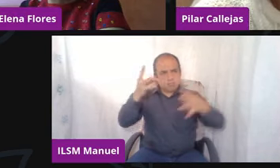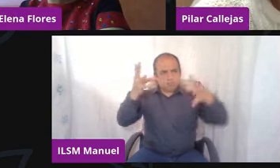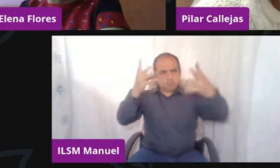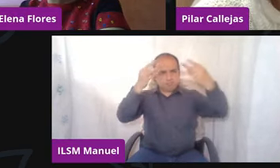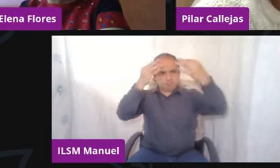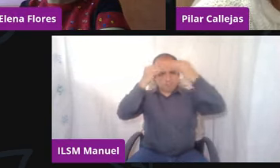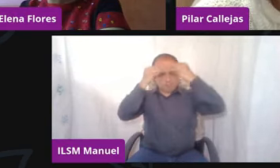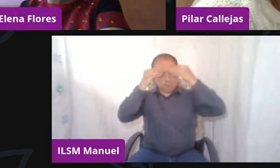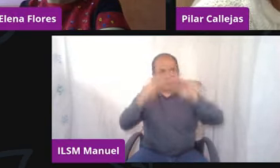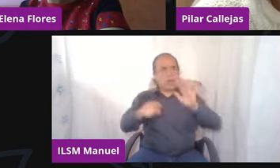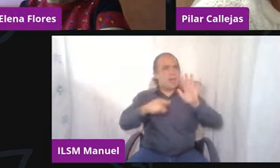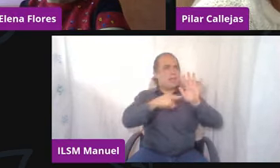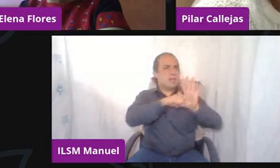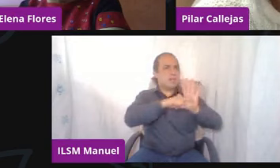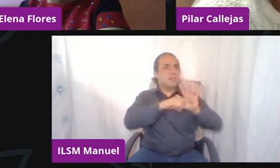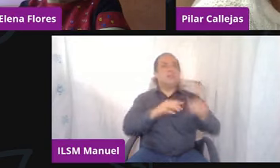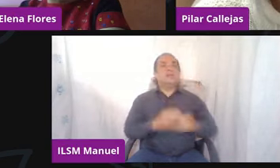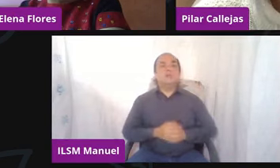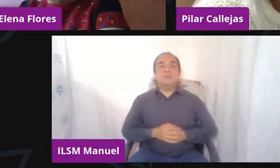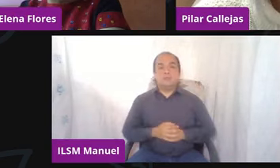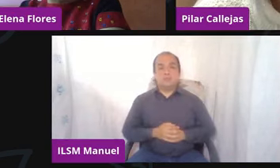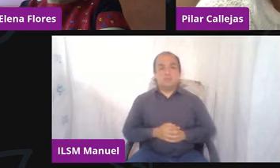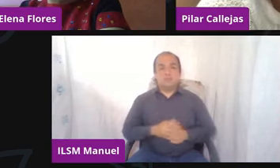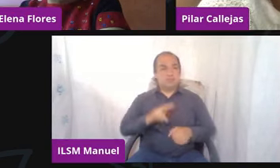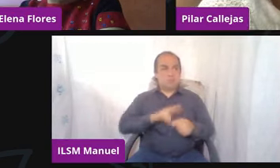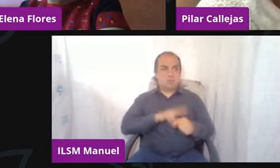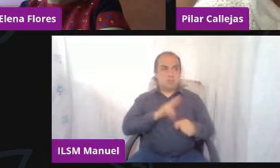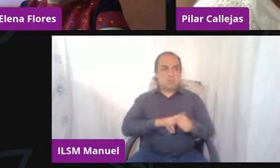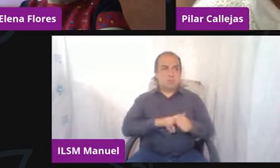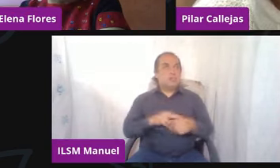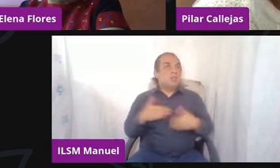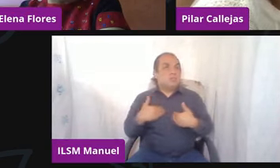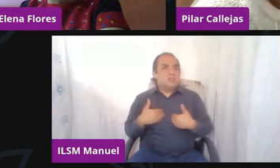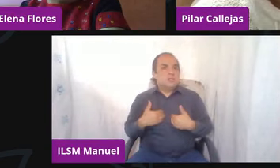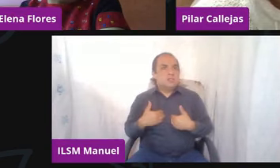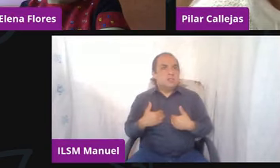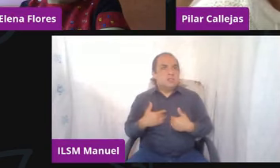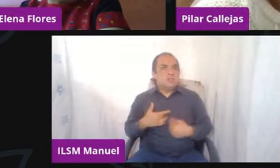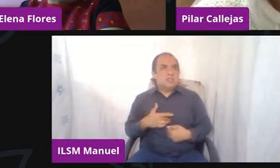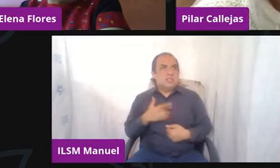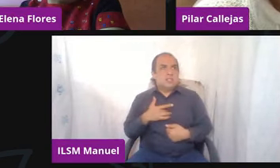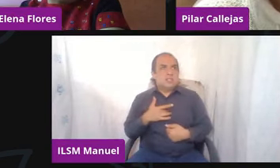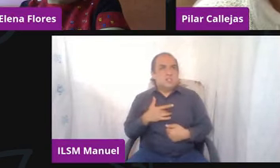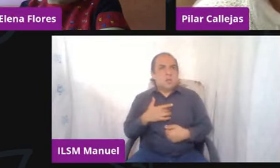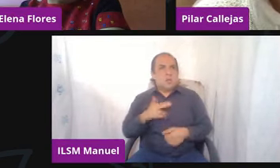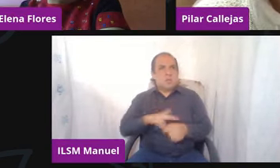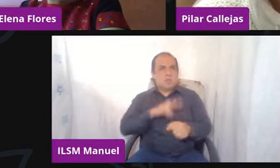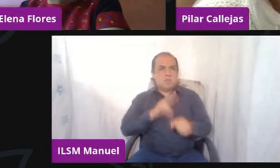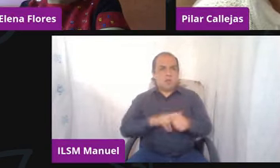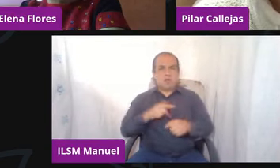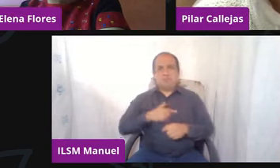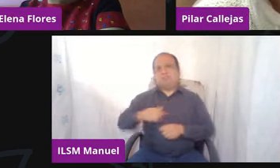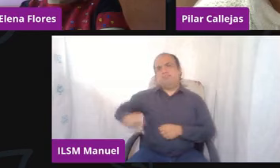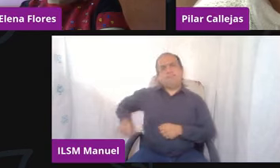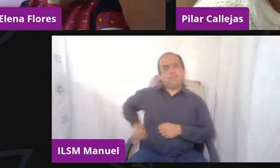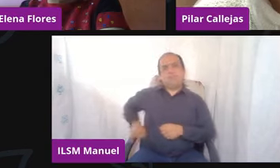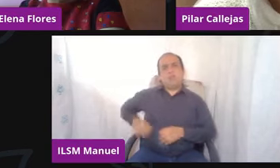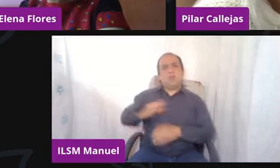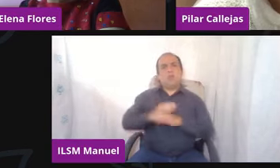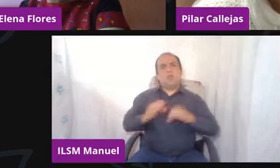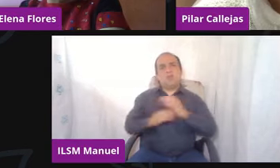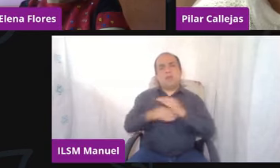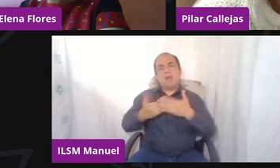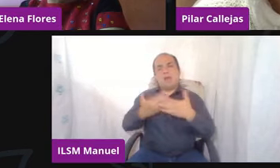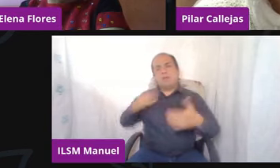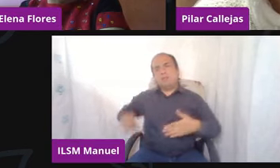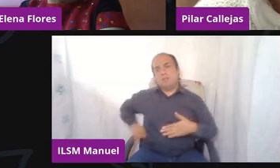o sea, ya no se entiende como normalidad que no me interesen las cosas que me interesaban antes, ya no es